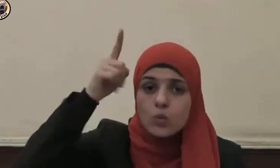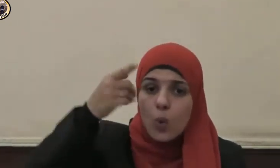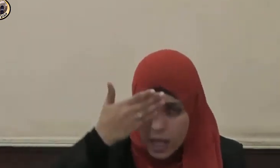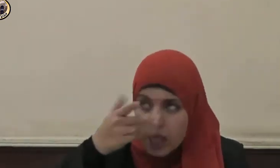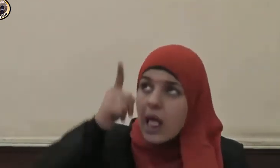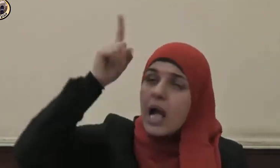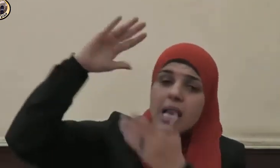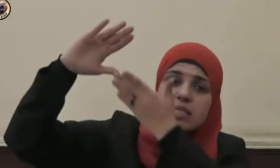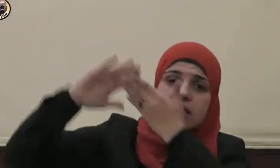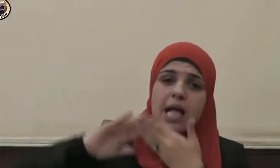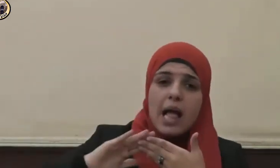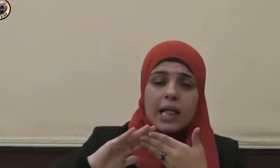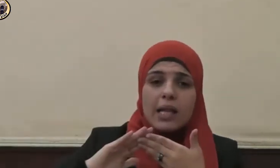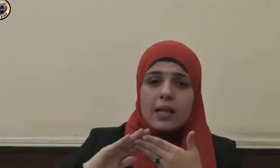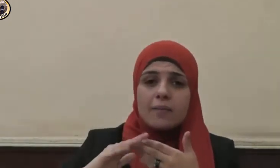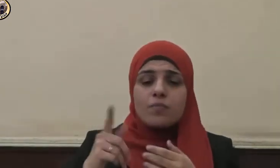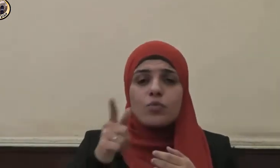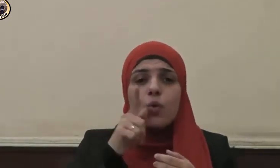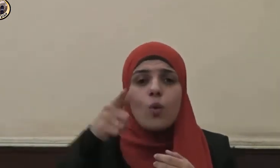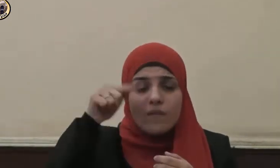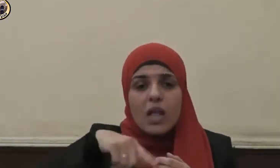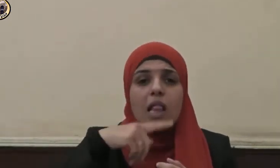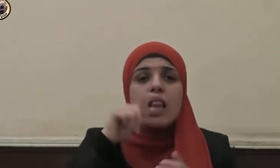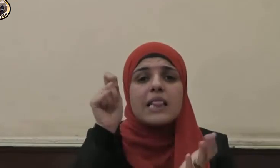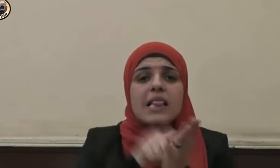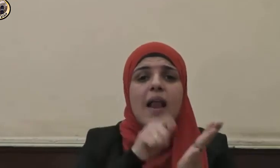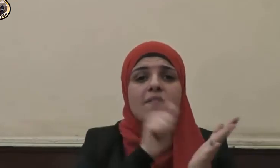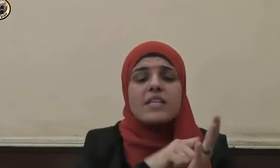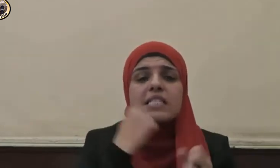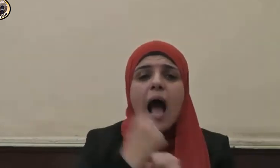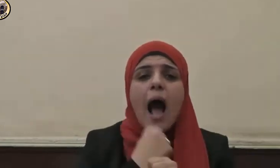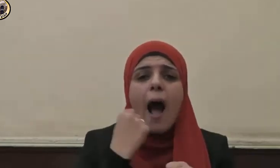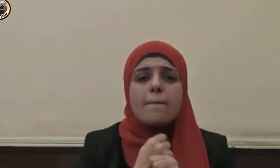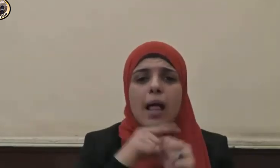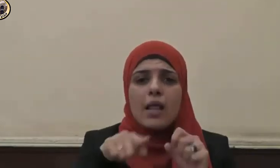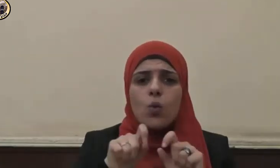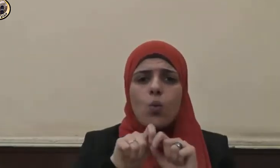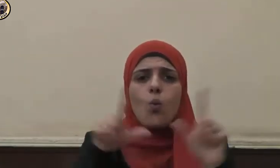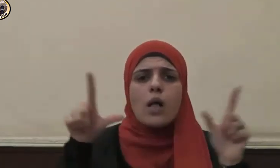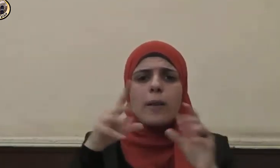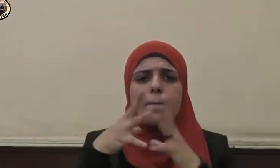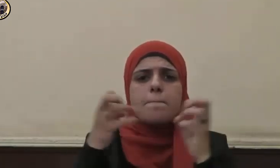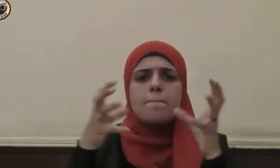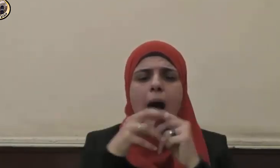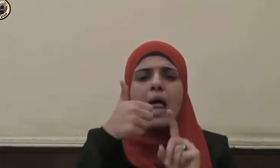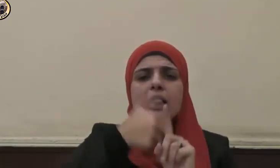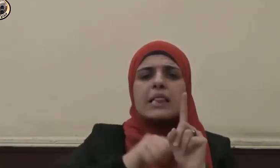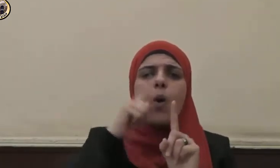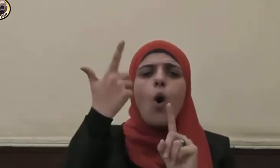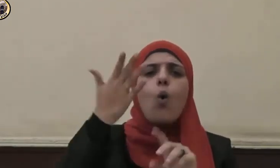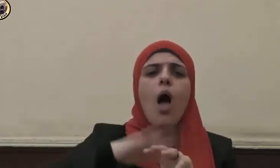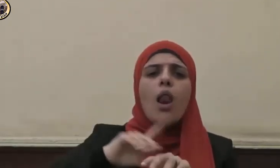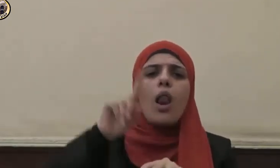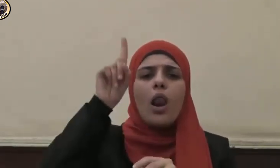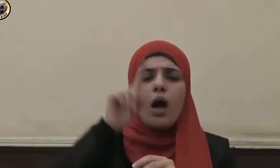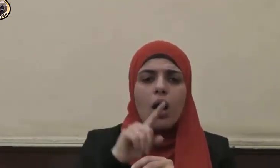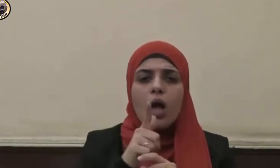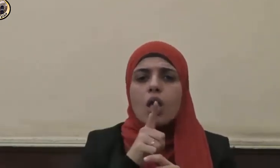وفي تطبيق عملي لمعنى التوكل على الله يقول النبي